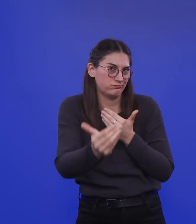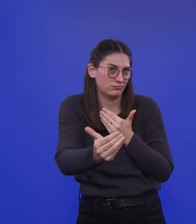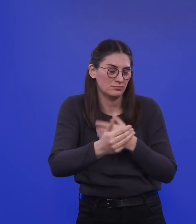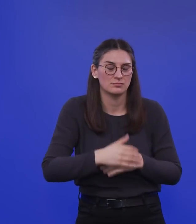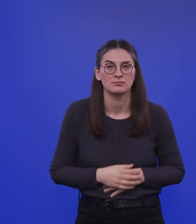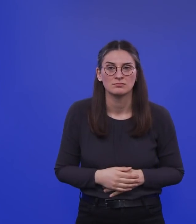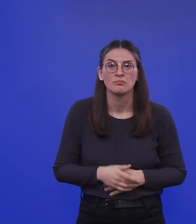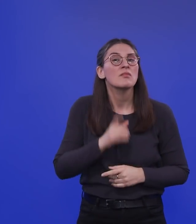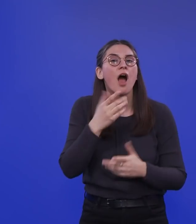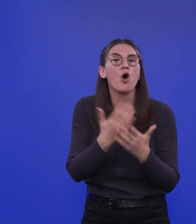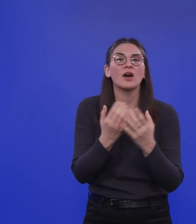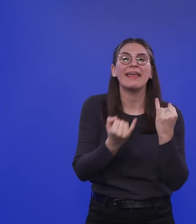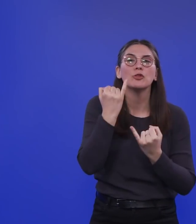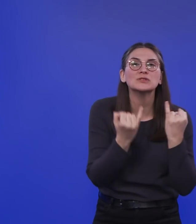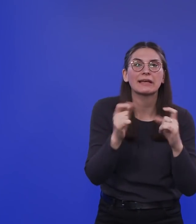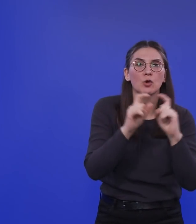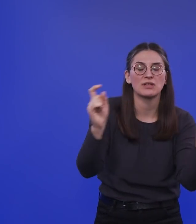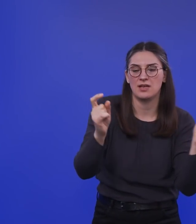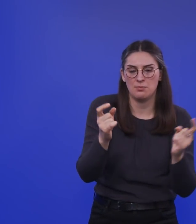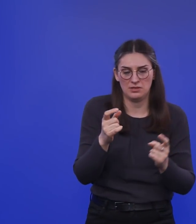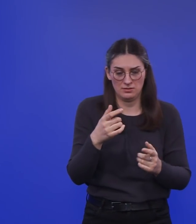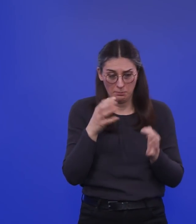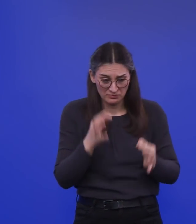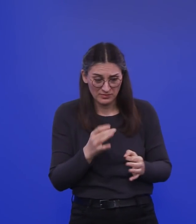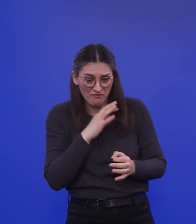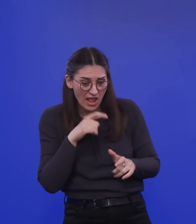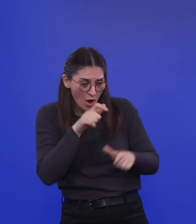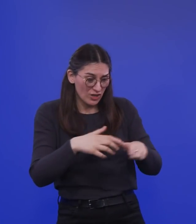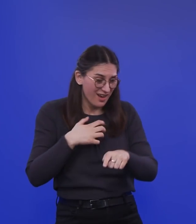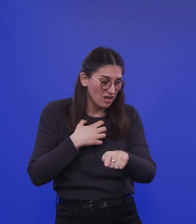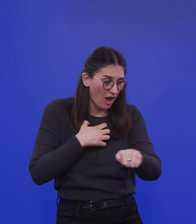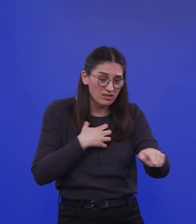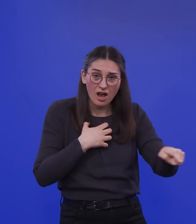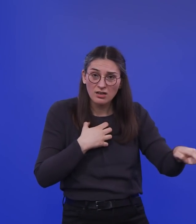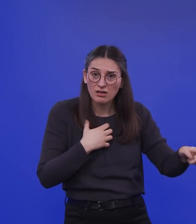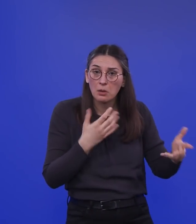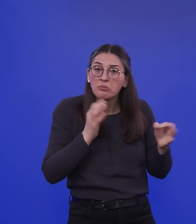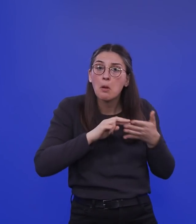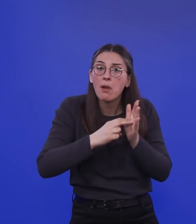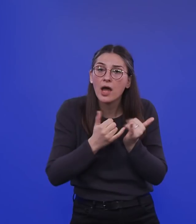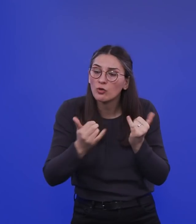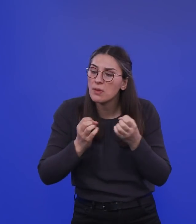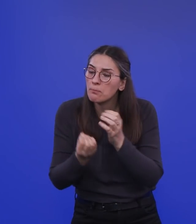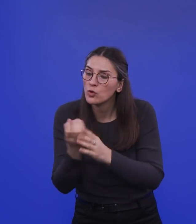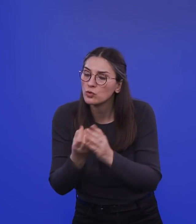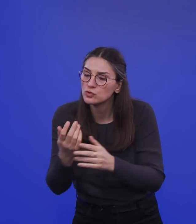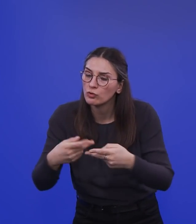Industrieunternehmen, wenn die Krankenstände so drastisch sind, dass praktisch keine Planung mehr in Produktionsprozessen wirklich